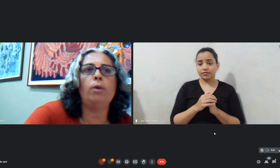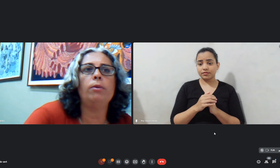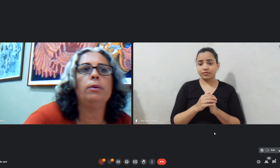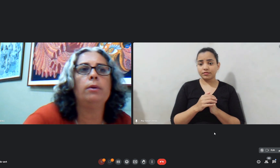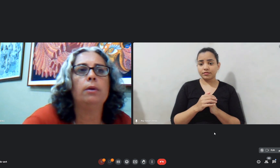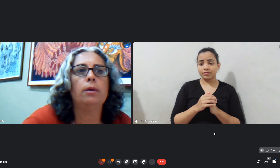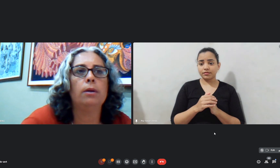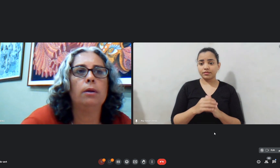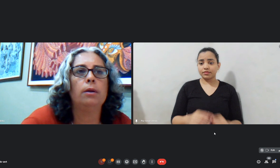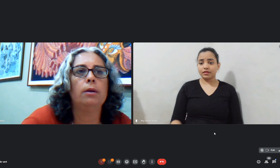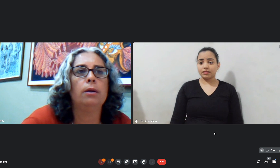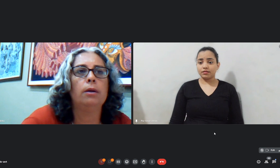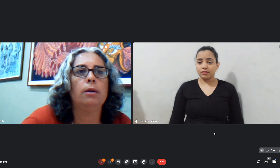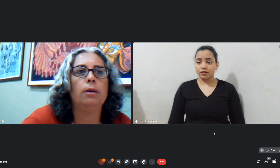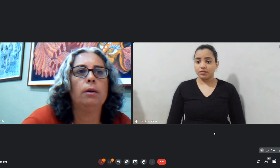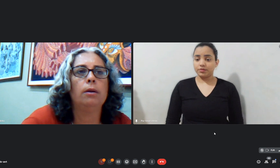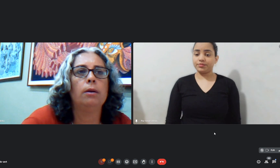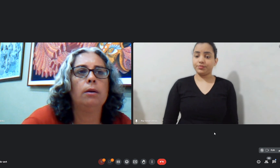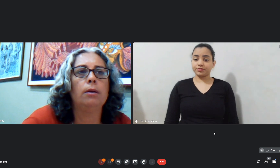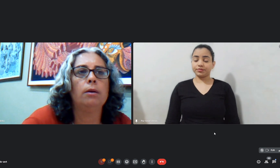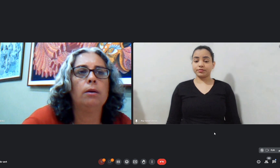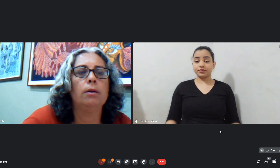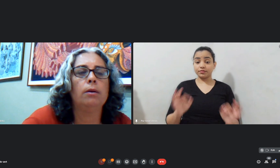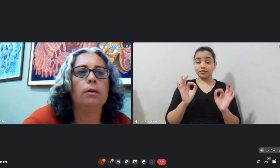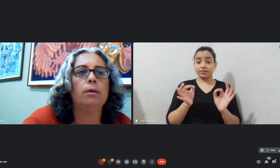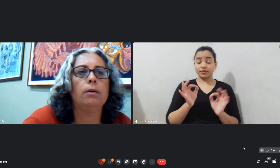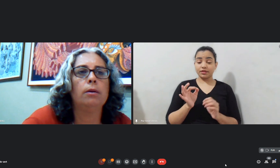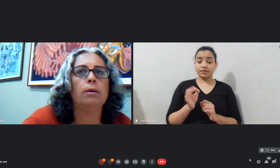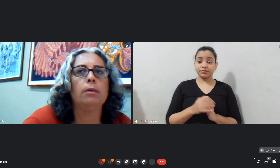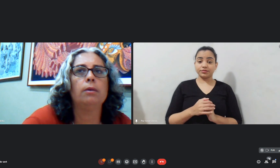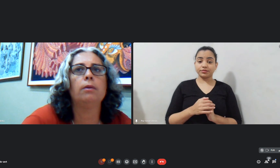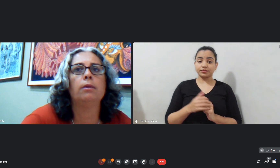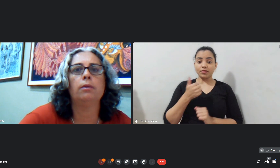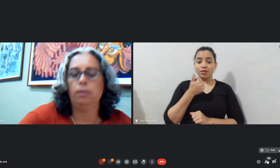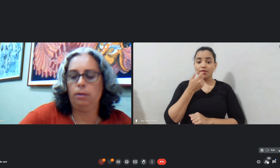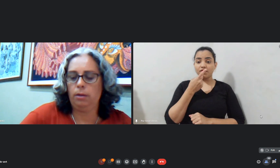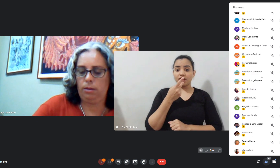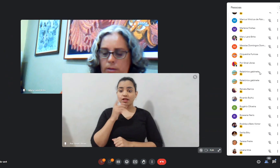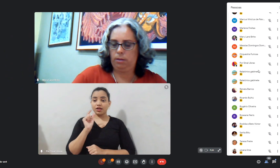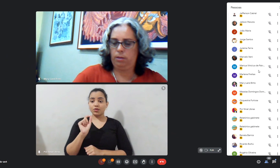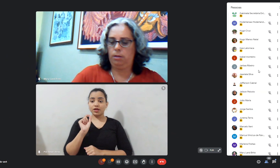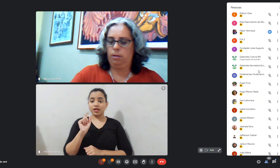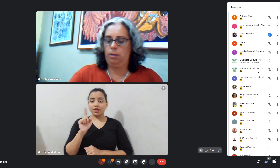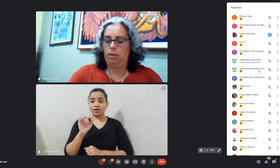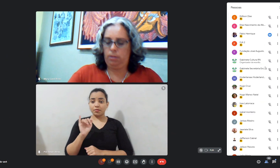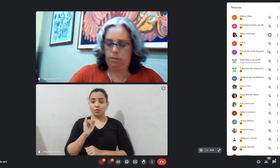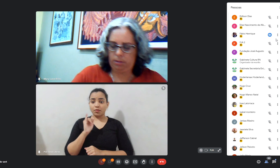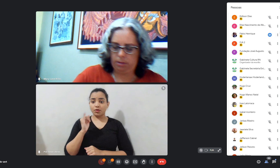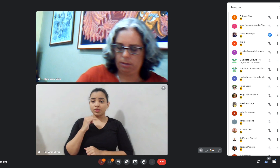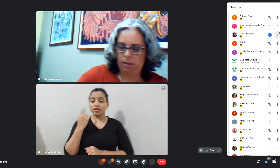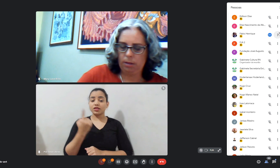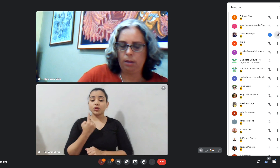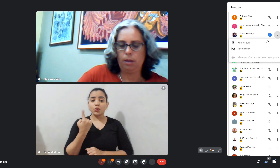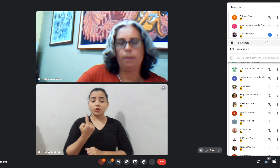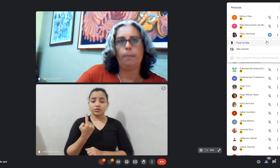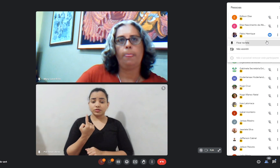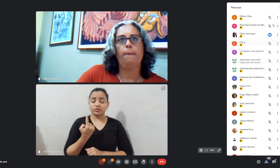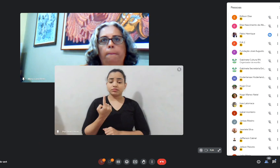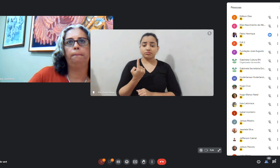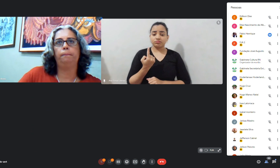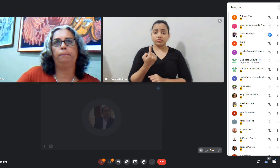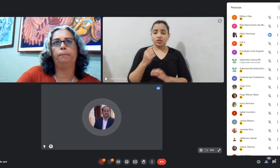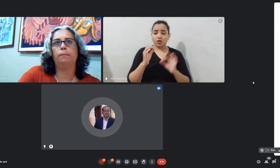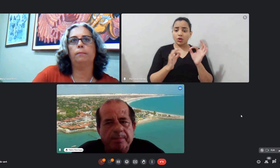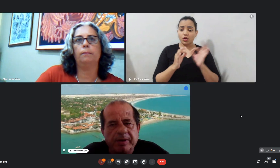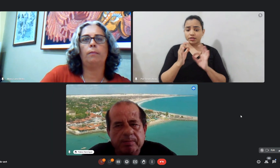resposta beleza Mário primeiro dizer que foi legal a gente rearticular a cama setorial né mas